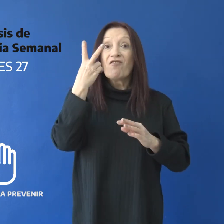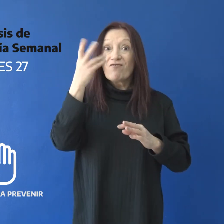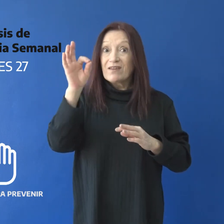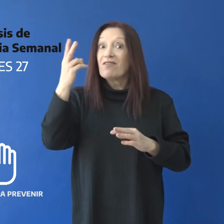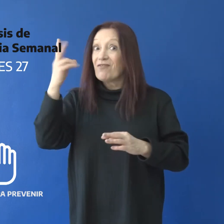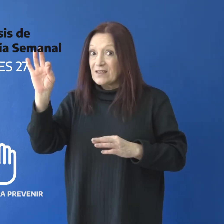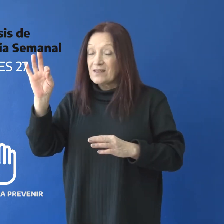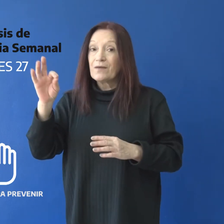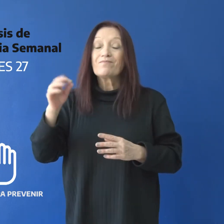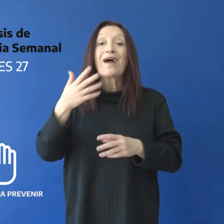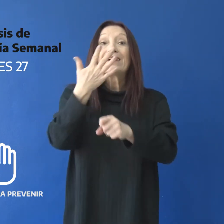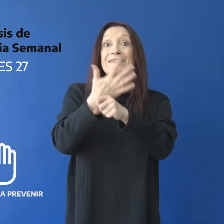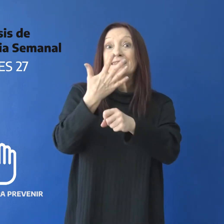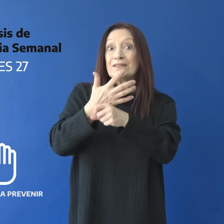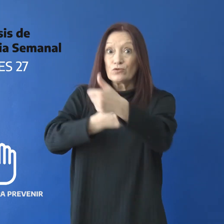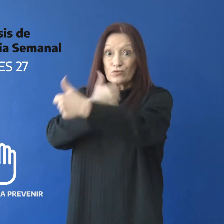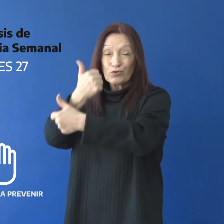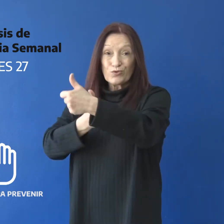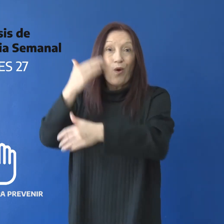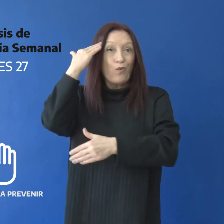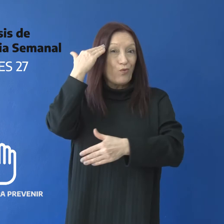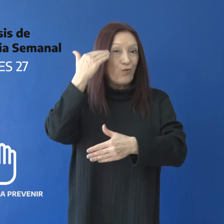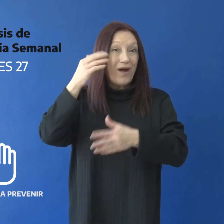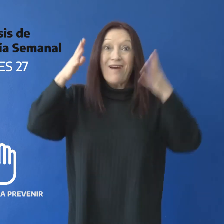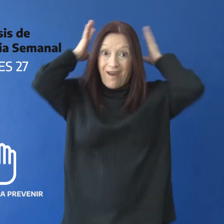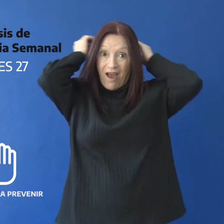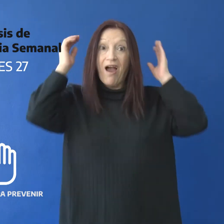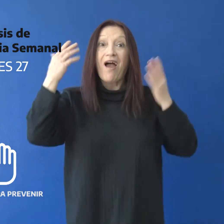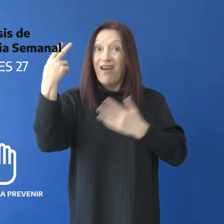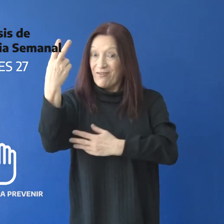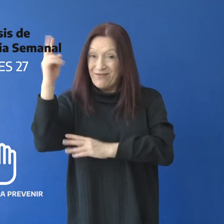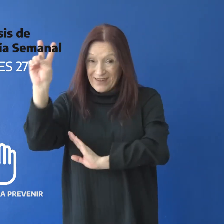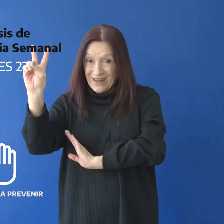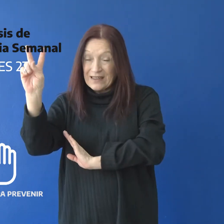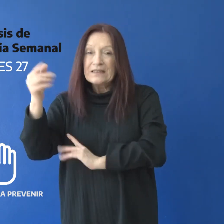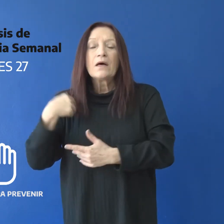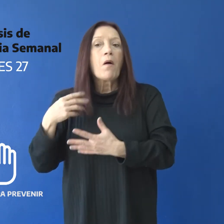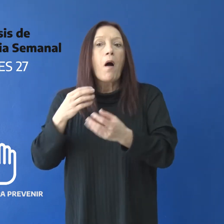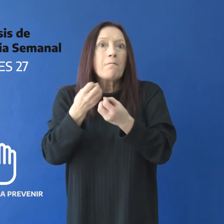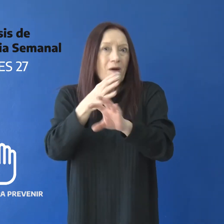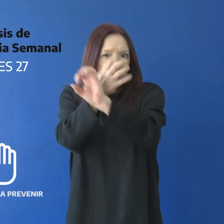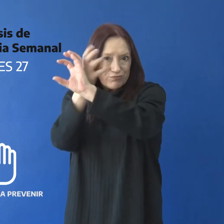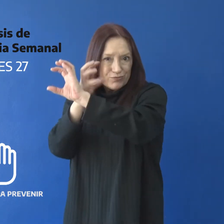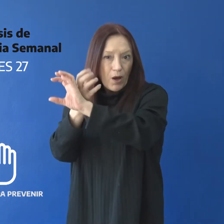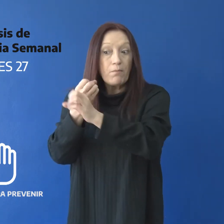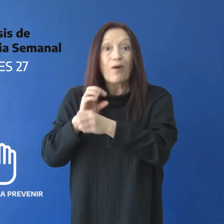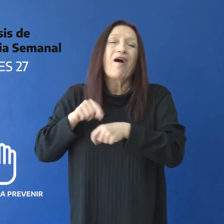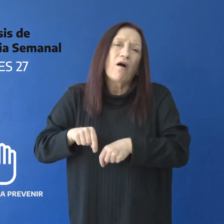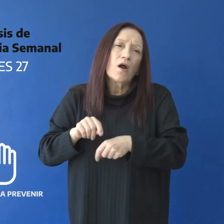La décimoquinta edición de los Juegos Culturales Evita se llevará adelante de manera virtual debido a la pandemia de COVID